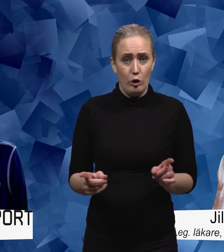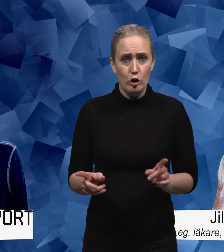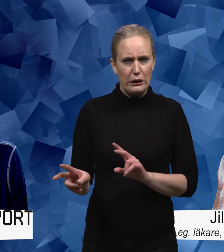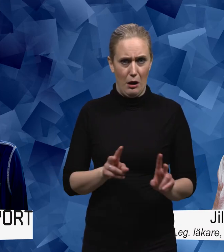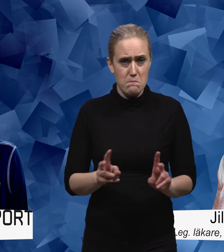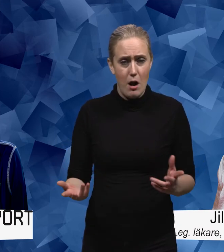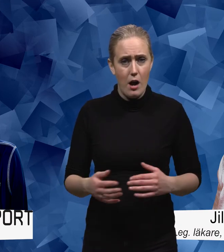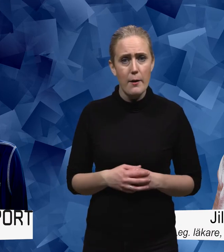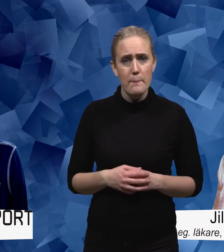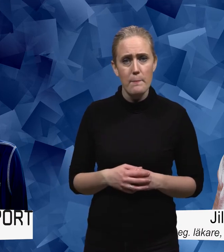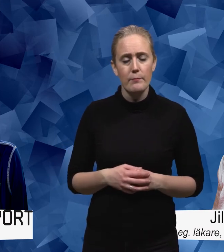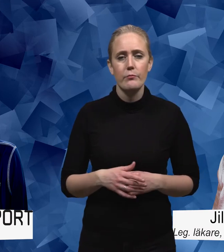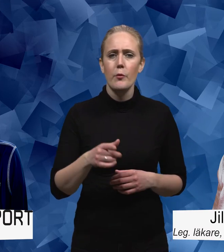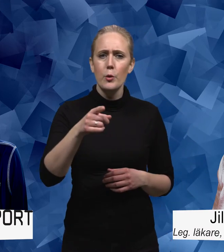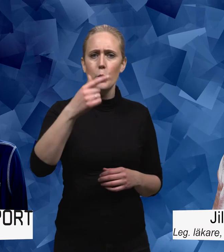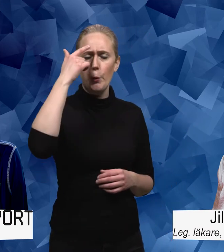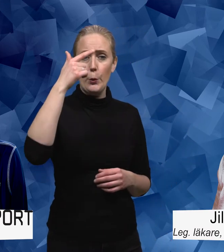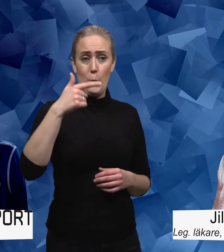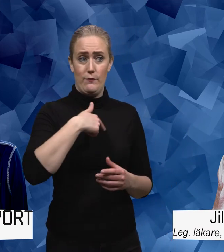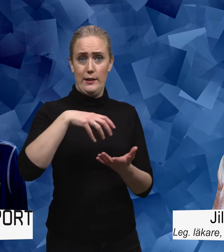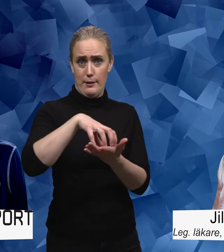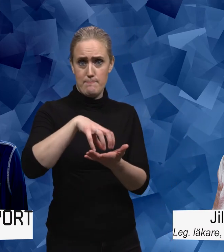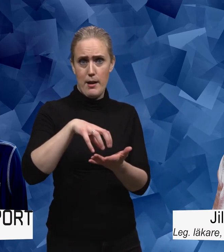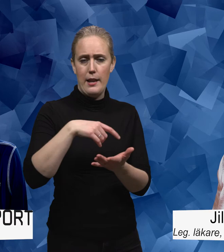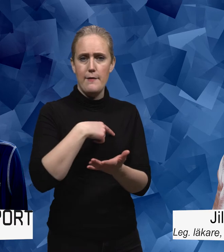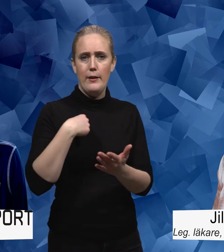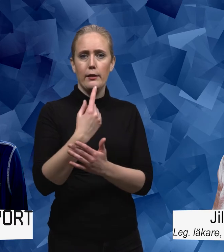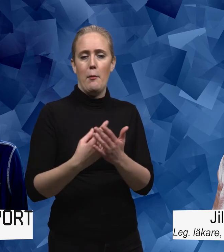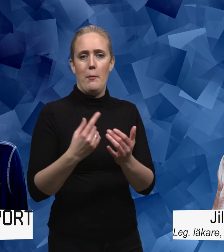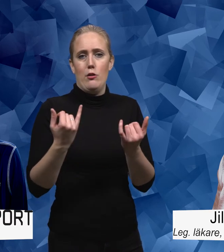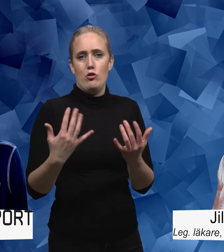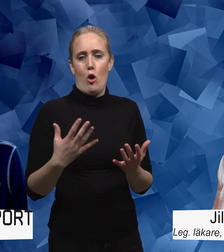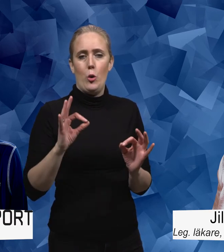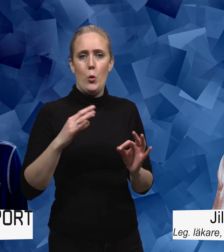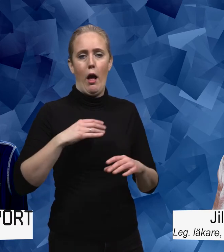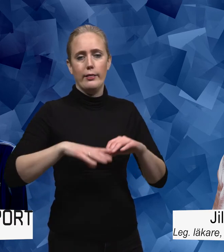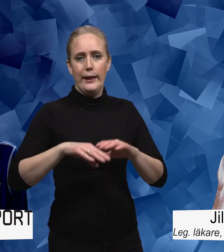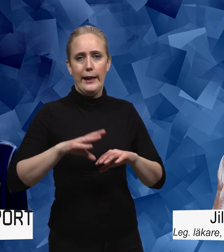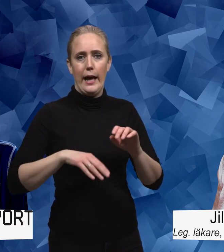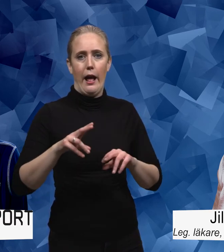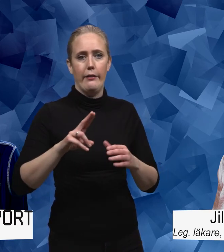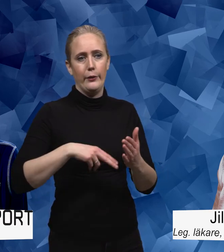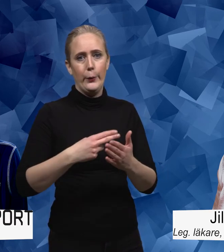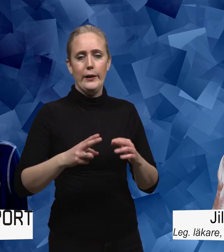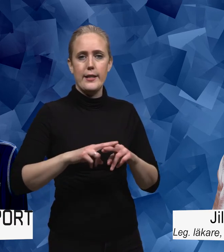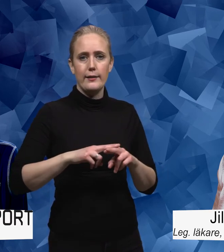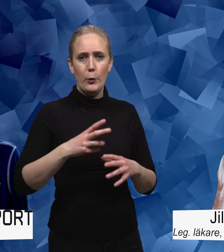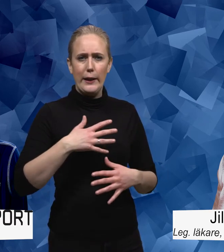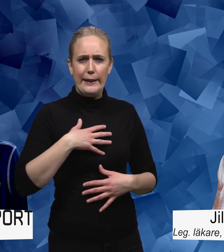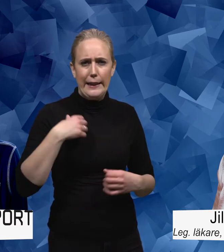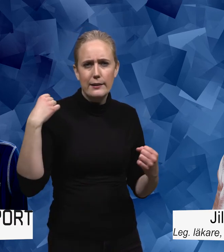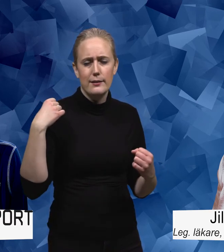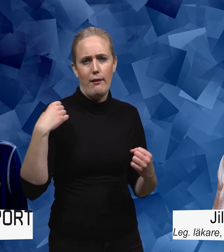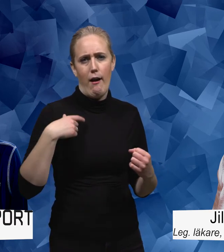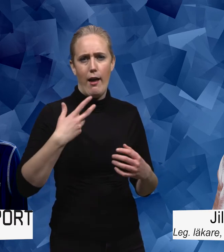Tror du att vi i samhället har blivit sämre på att hantera naturliga känslor som ilska sorg att vi